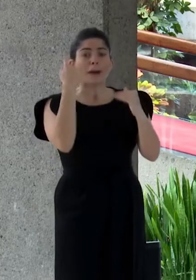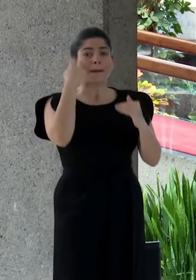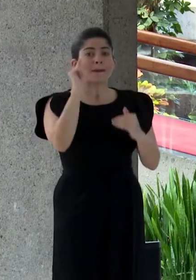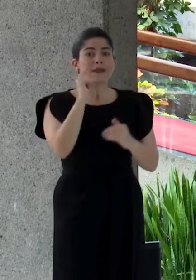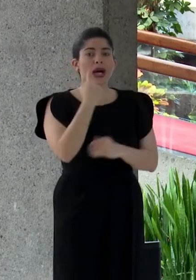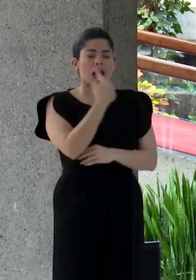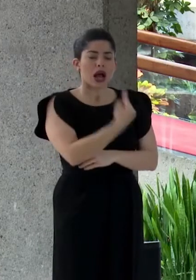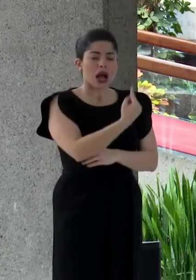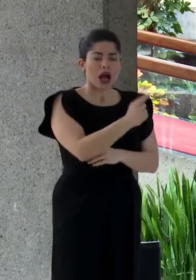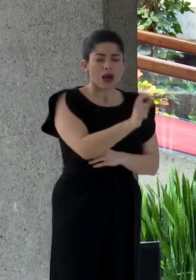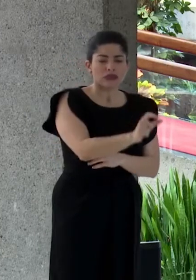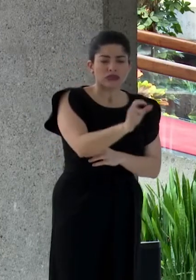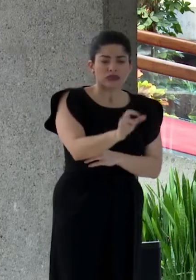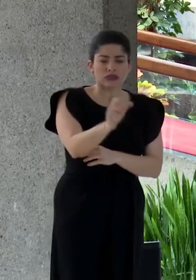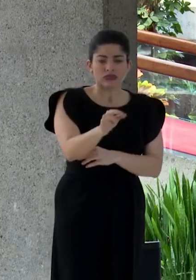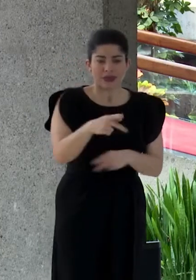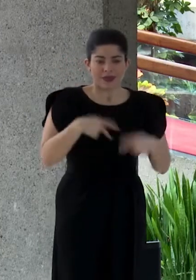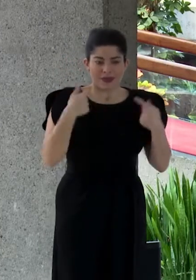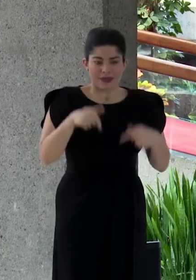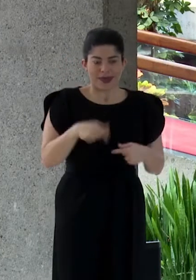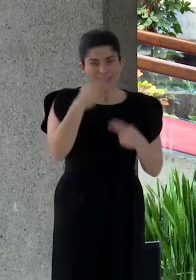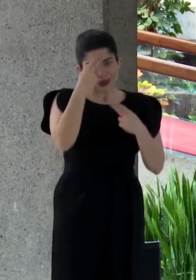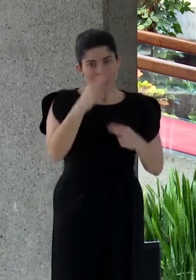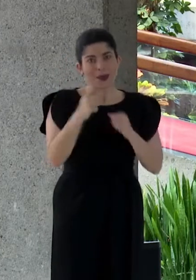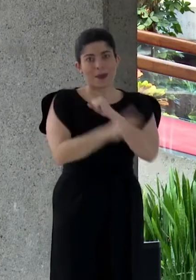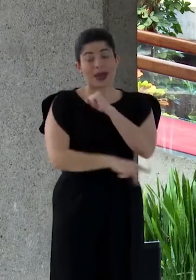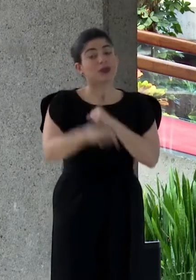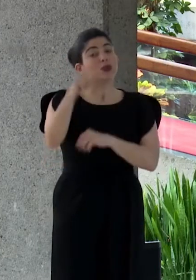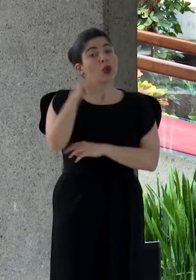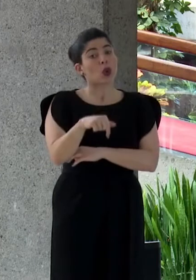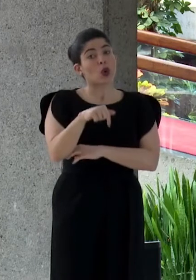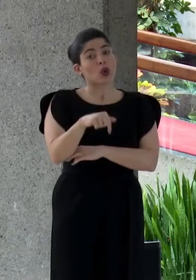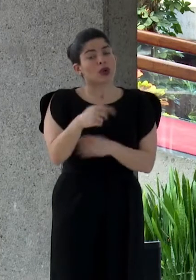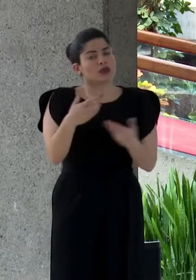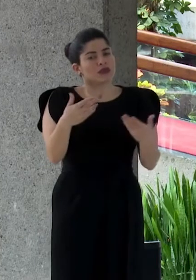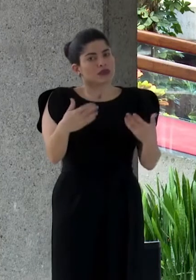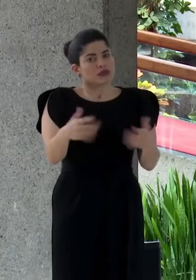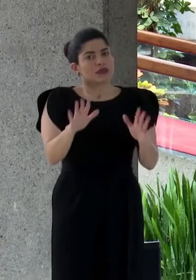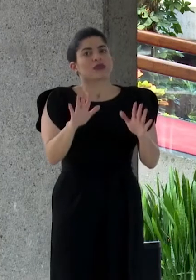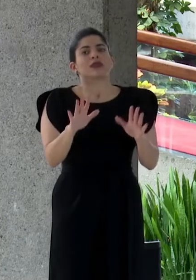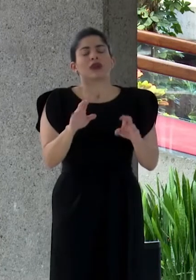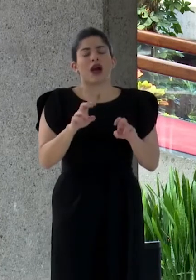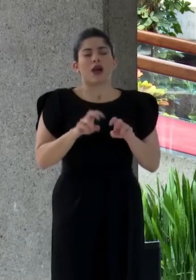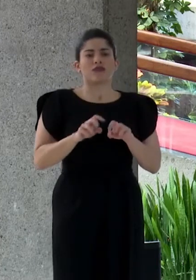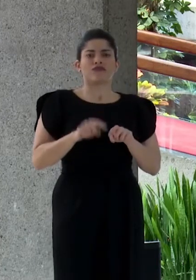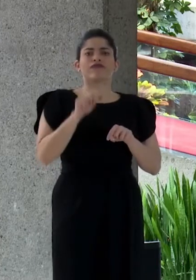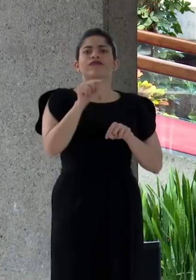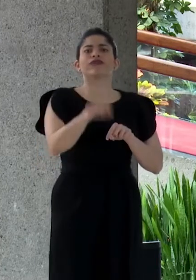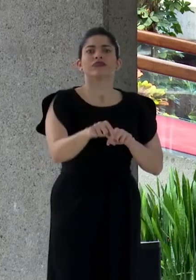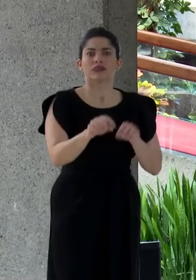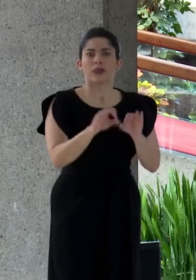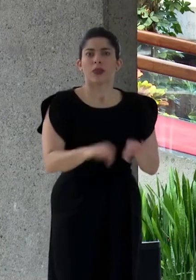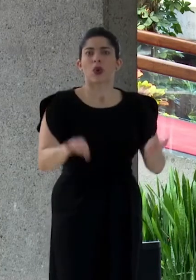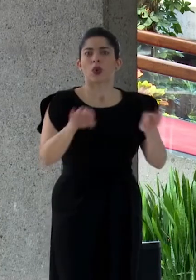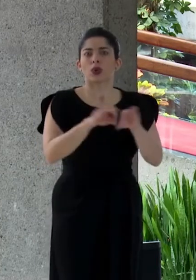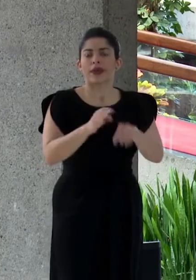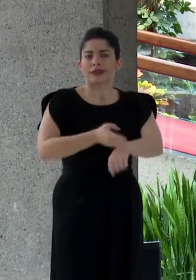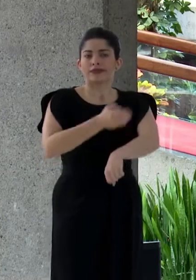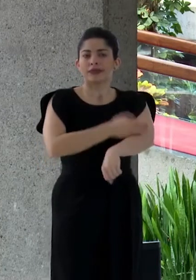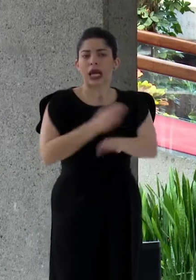uno de los hijos e hijas de esta noble patria. El día de hoy se ha dado un gran paso en el camino